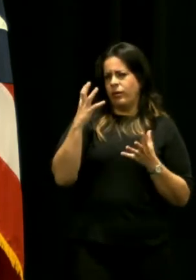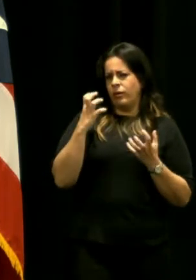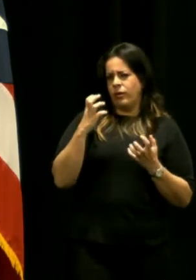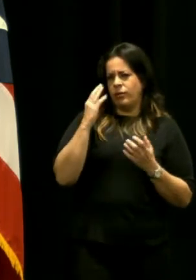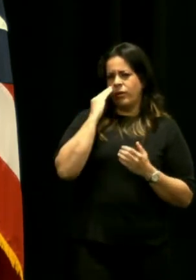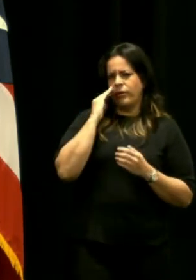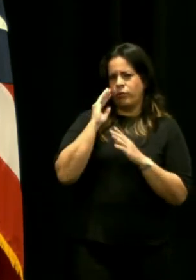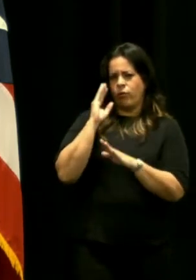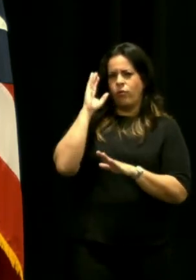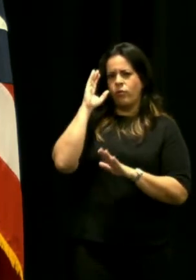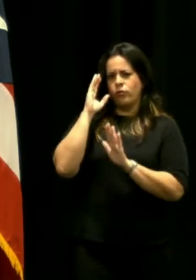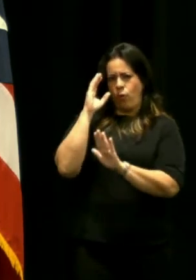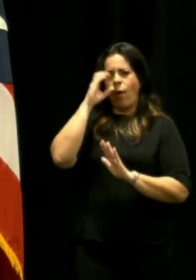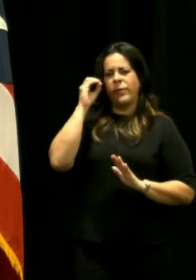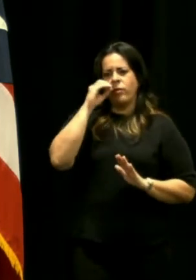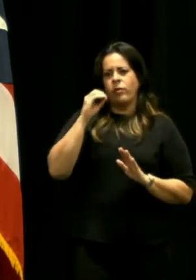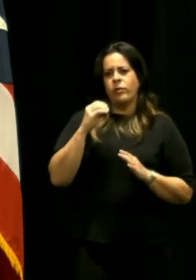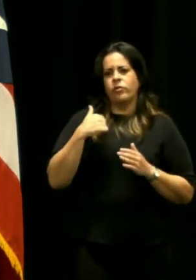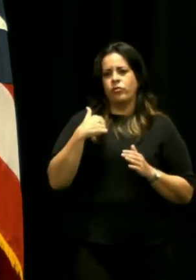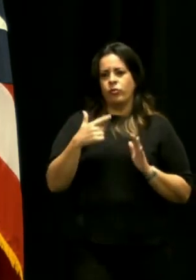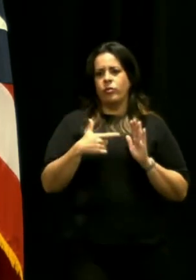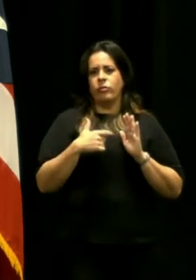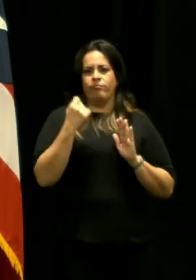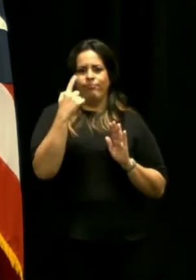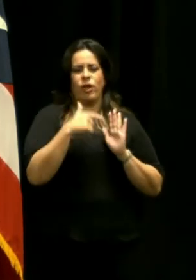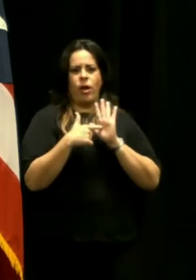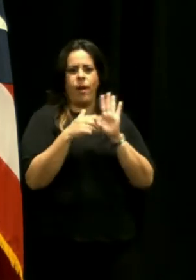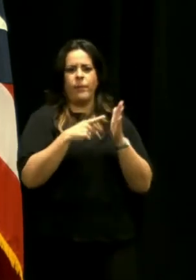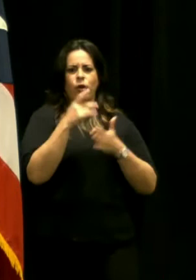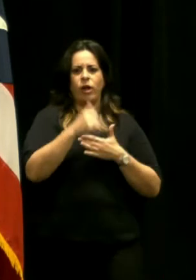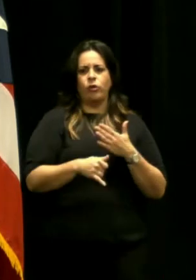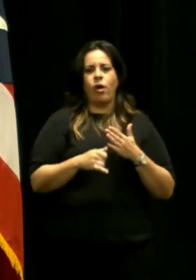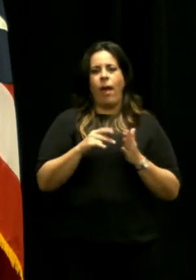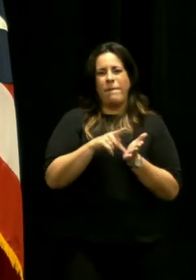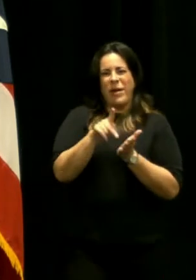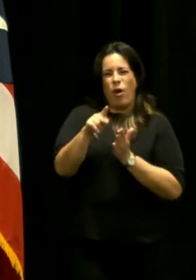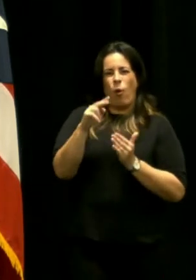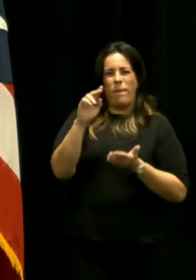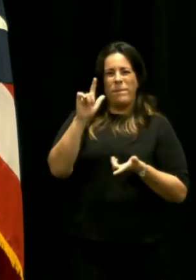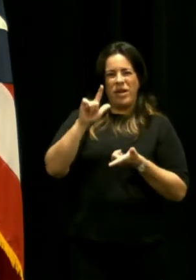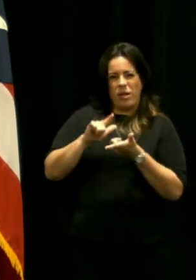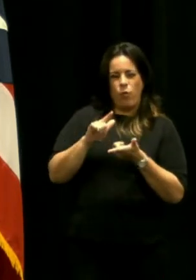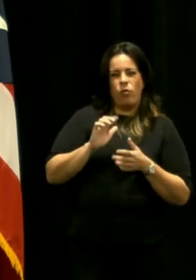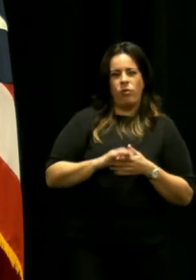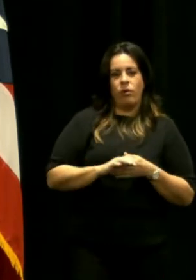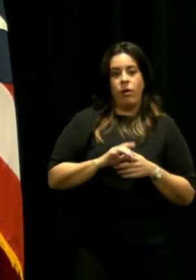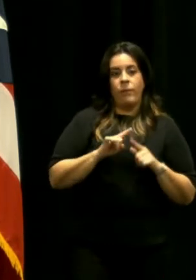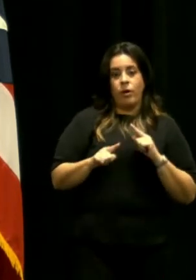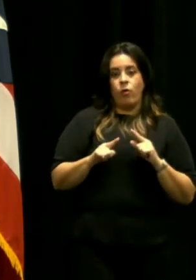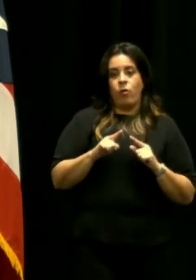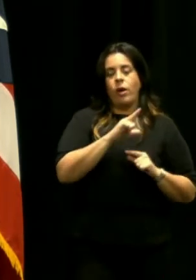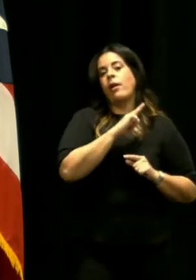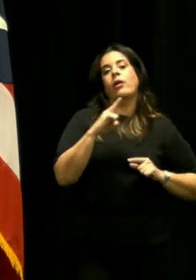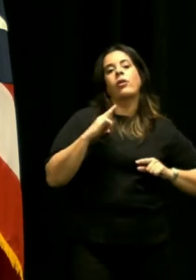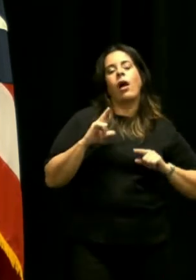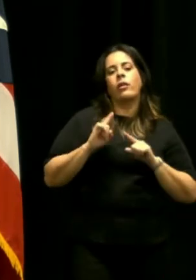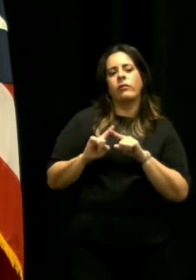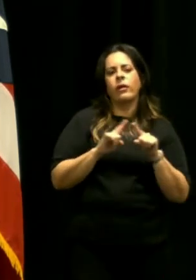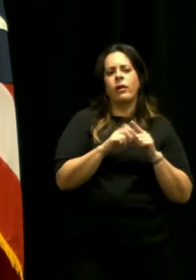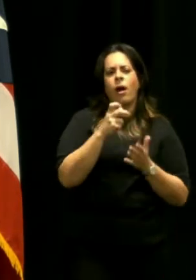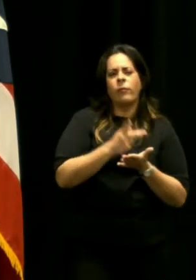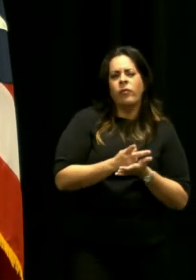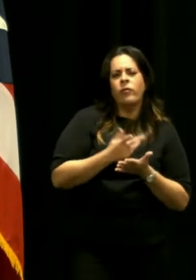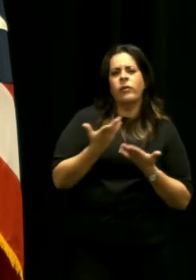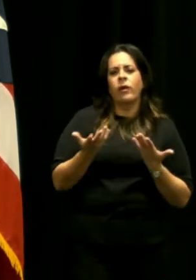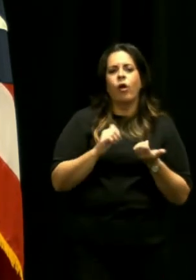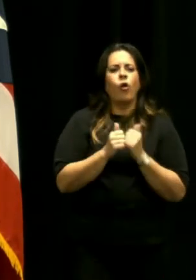usted presentó hoy su proyecto de salario mínimo pero la legislatura aprobó otro con diferentes términos entonces como se va